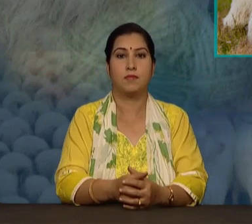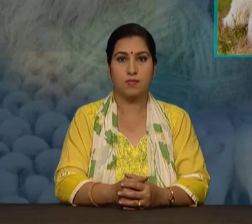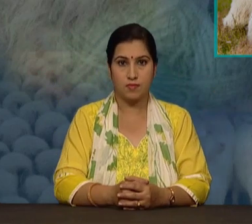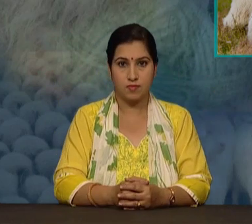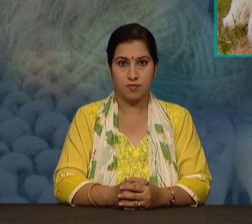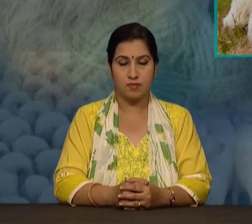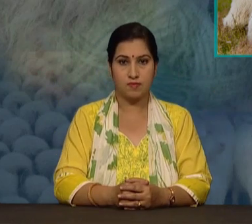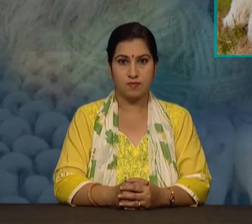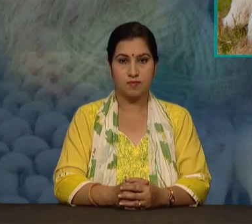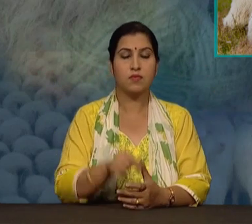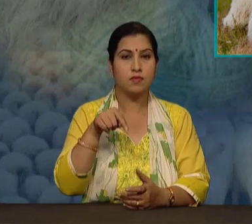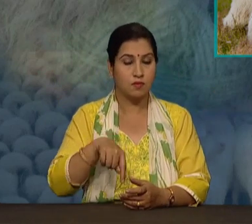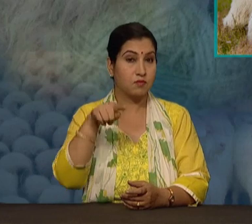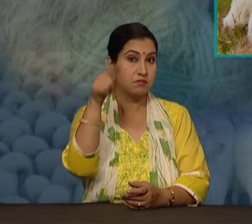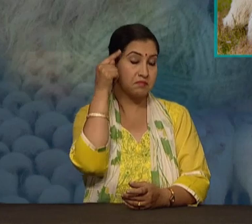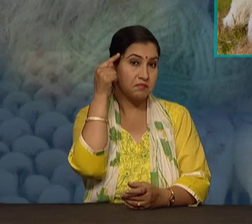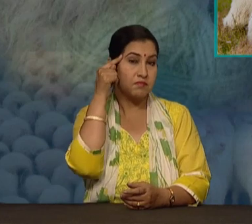अब आप सोच रहे होंगे कि वो कैसे